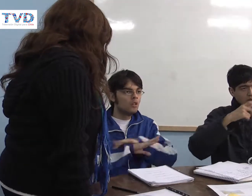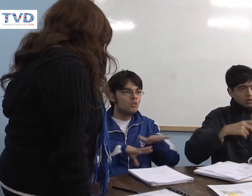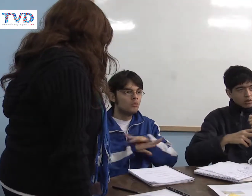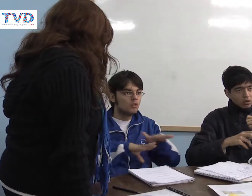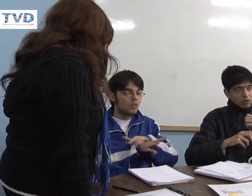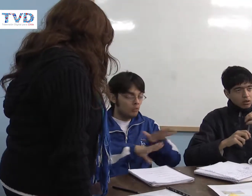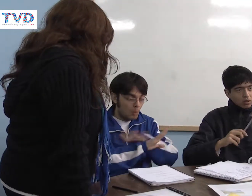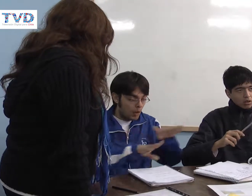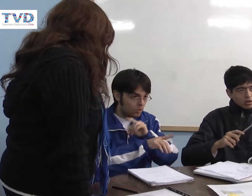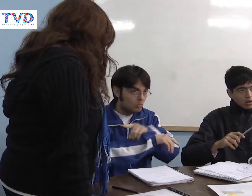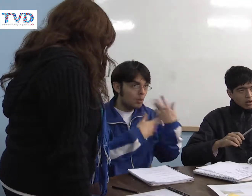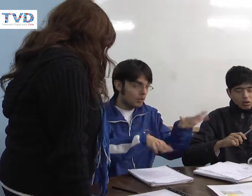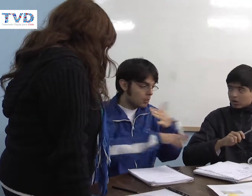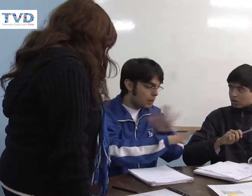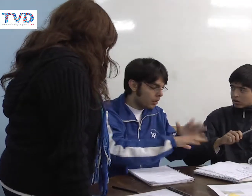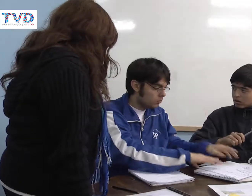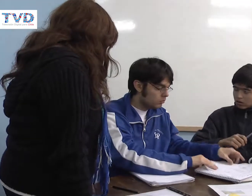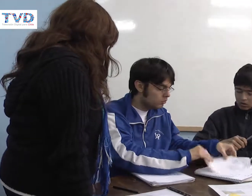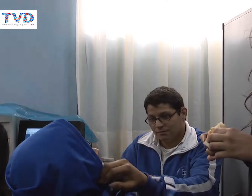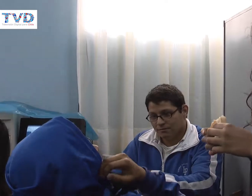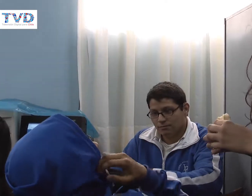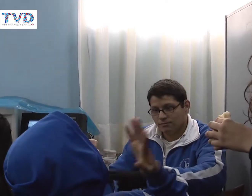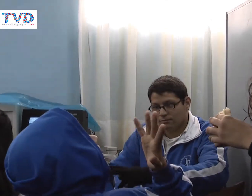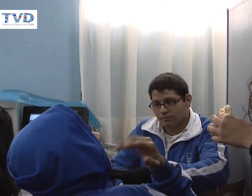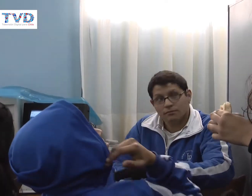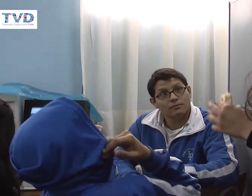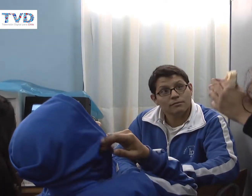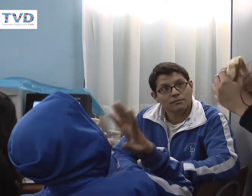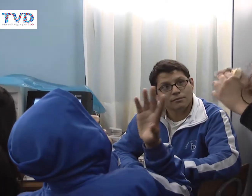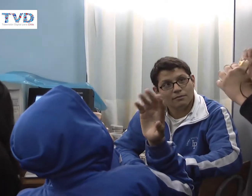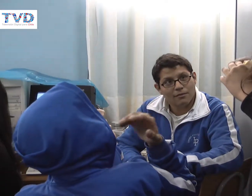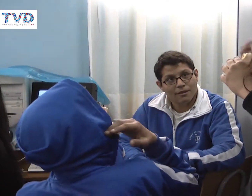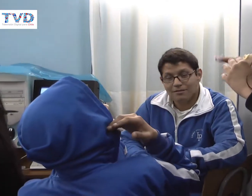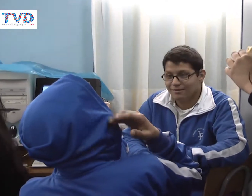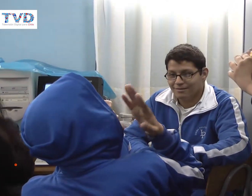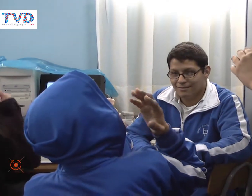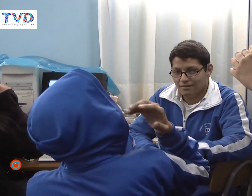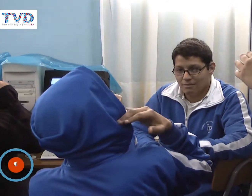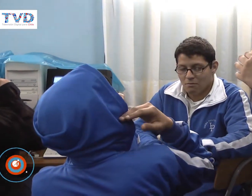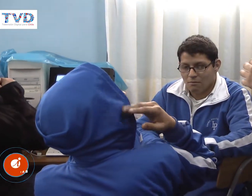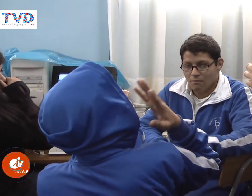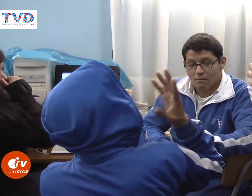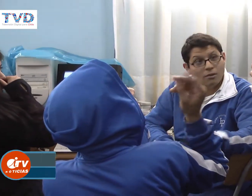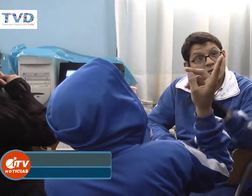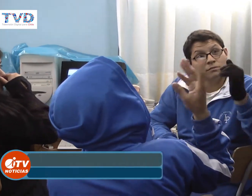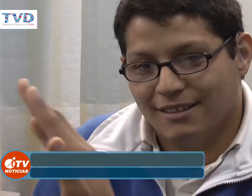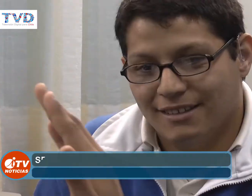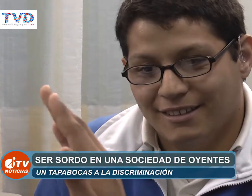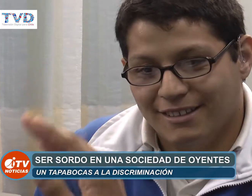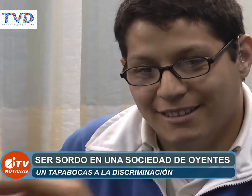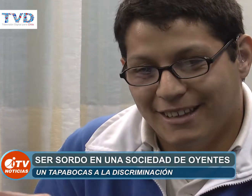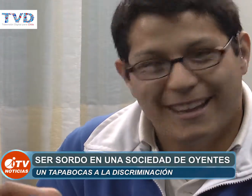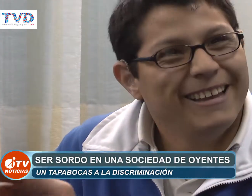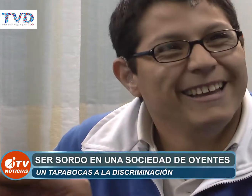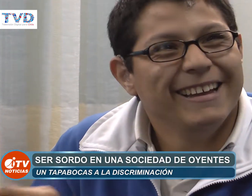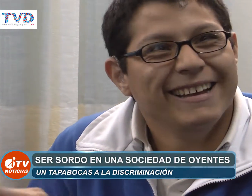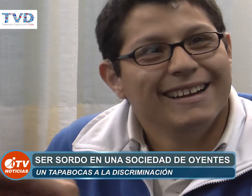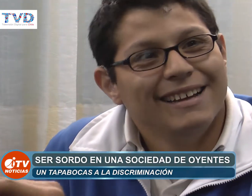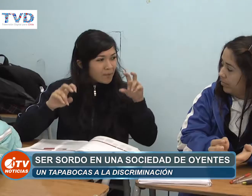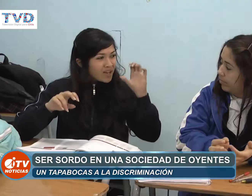Y es que a muchos se les dificulta llevar una vida exente de discriminación o dificultades. La mayoría de las veces son tratados como si